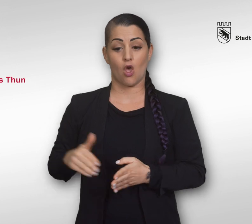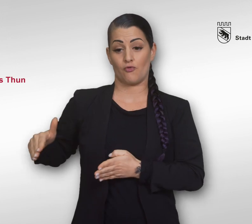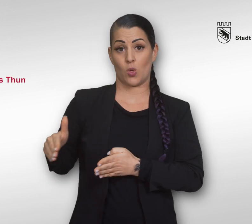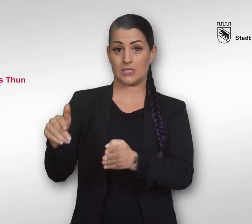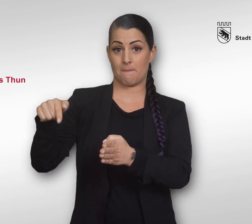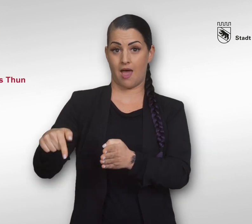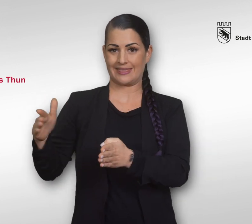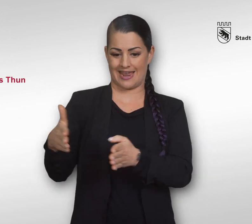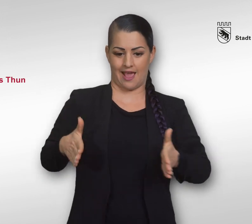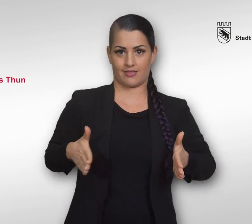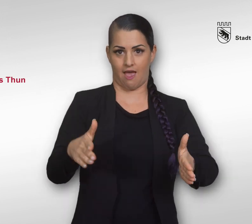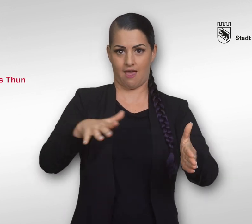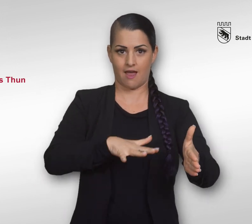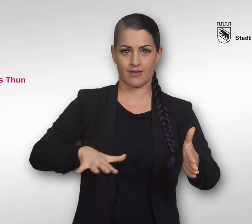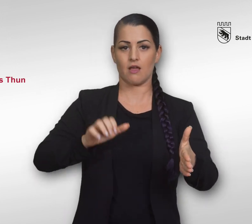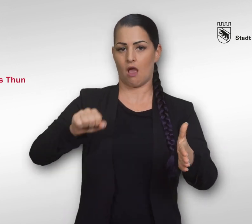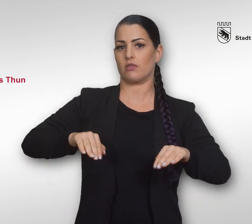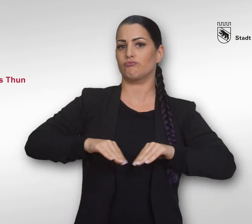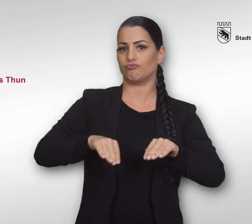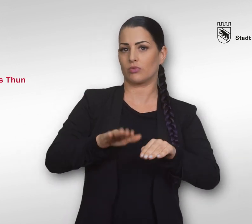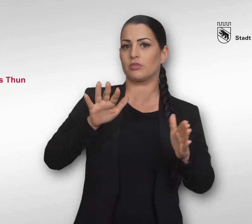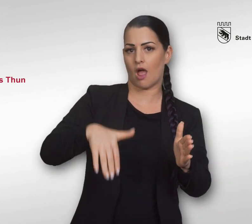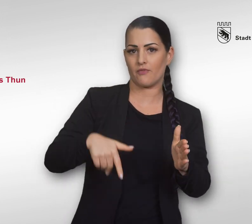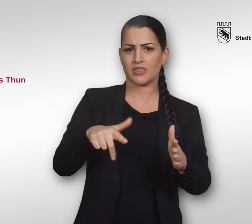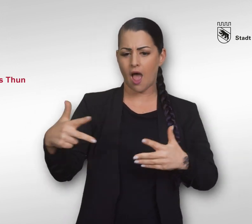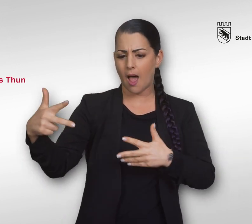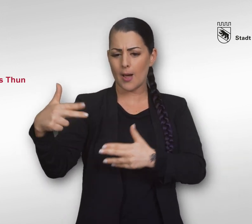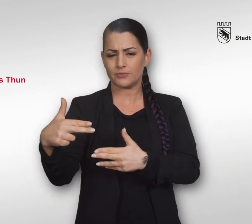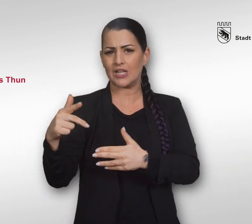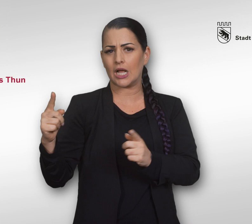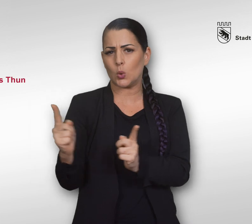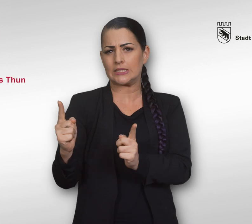Das Flussbad erlaubt das Schwimmen in der Aare in einem kurzen, ruhigen Abschnitt.